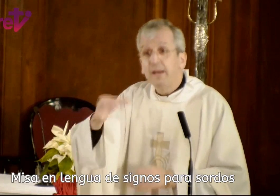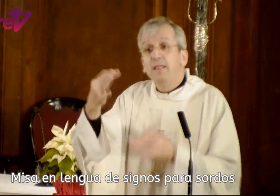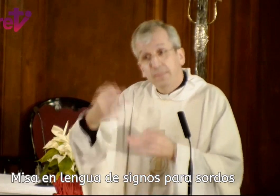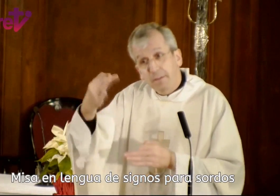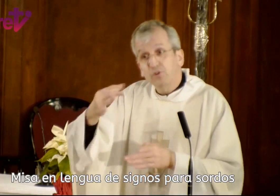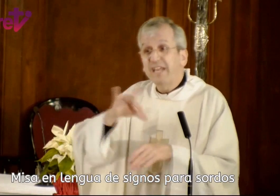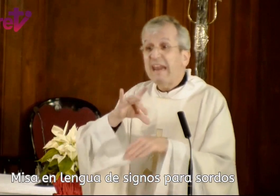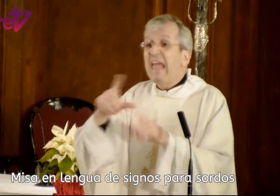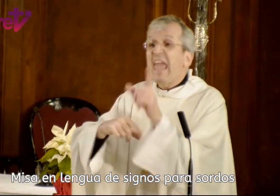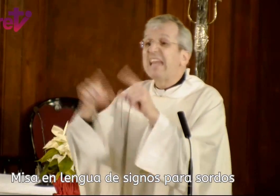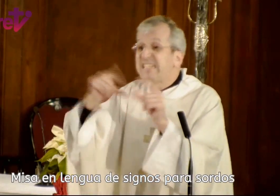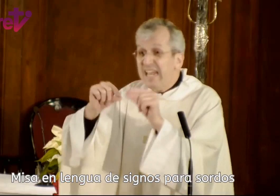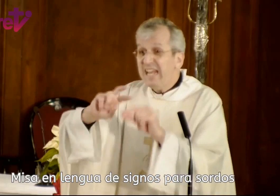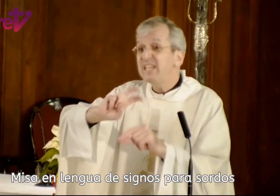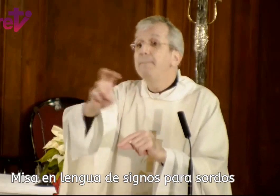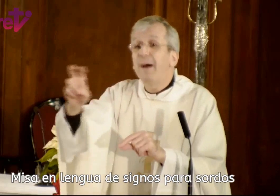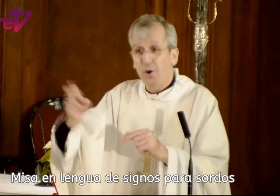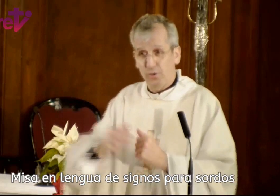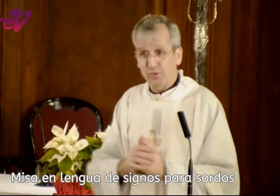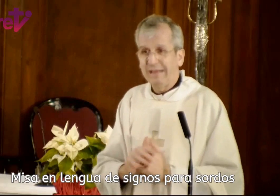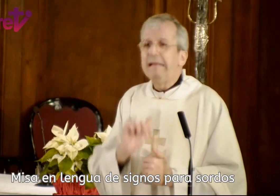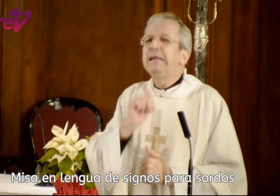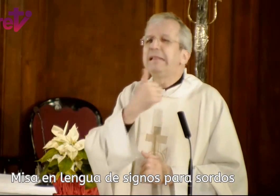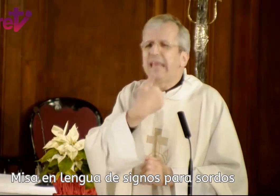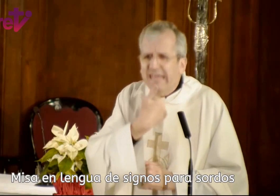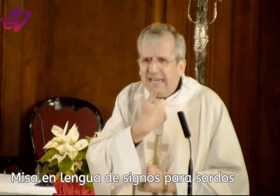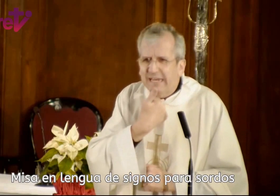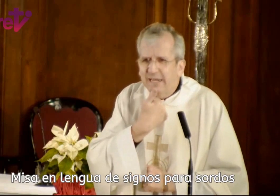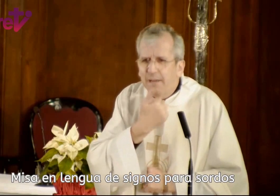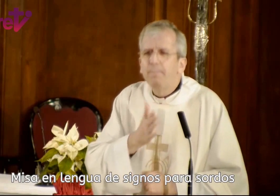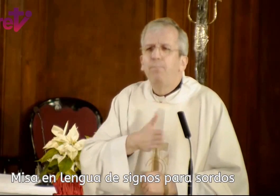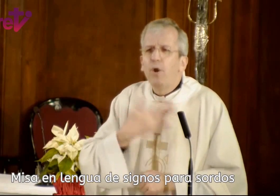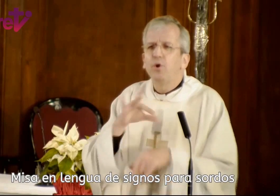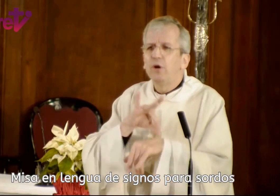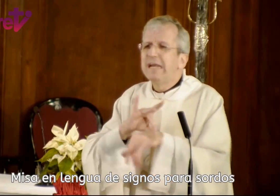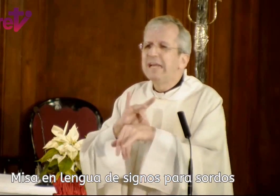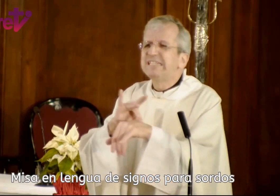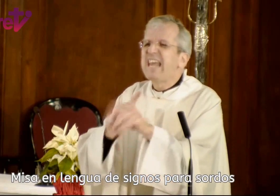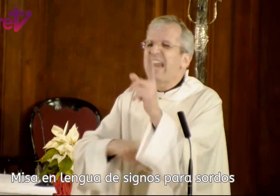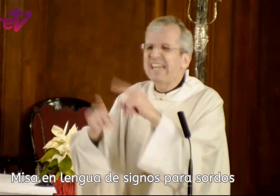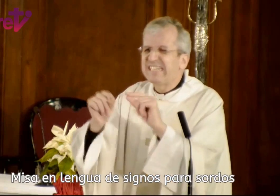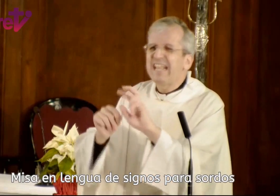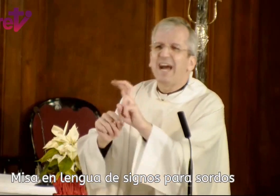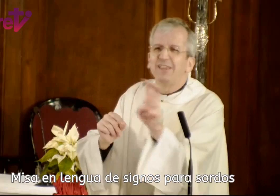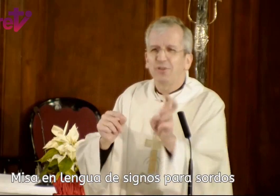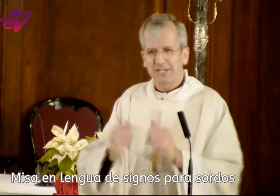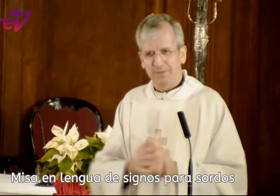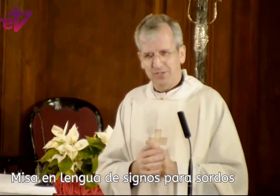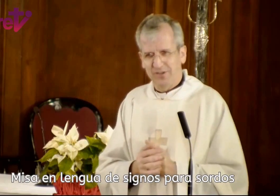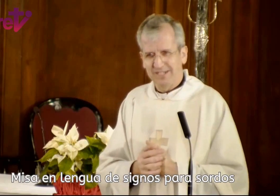debemos ser estrellas para otros. ¿De quién puedo ser estrella de otras personas?